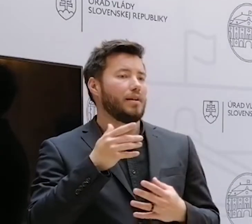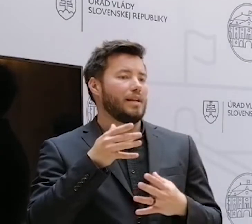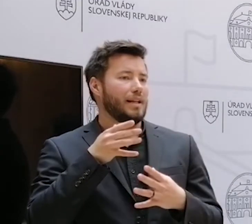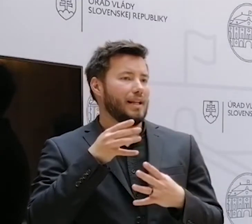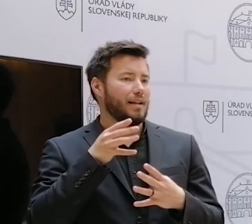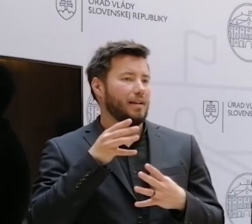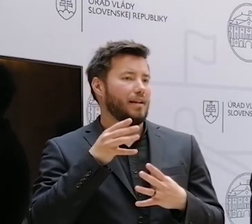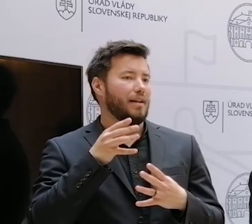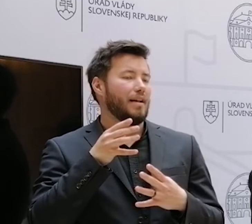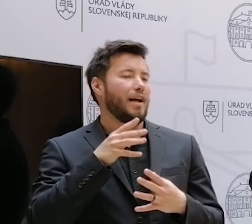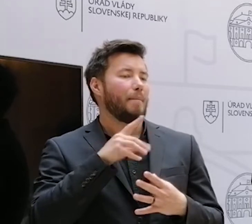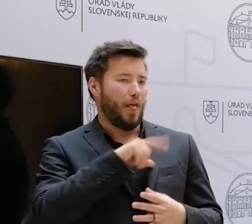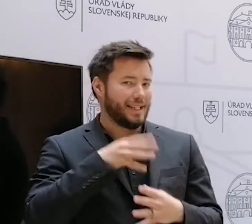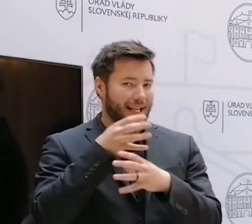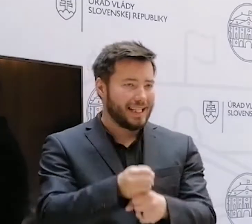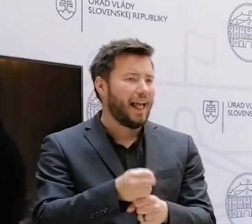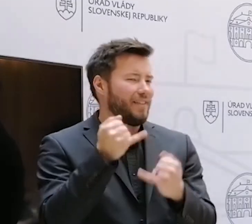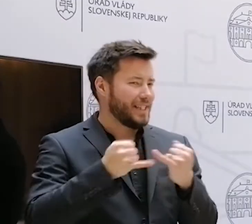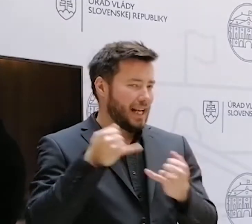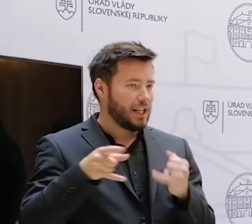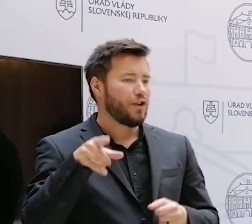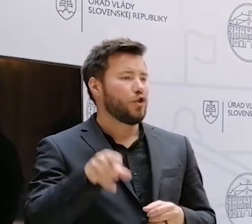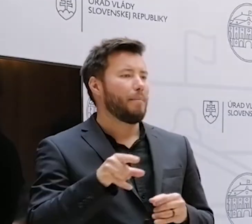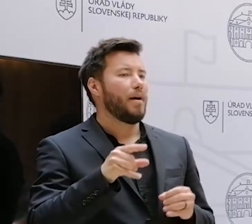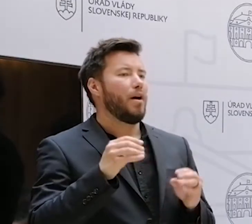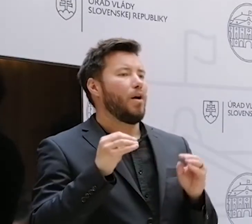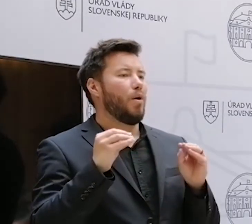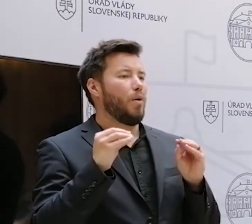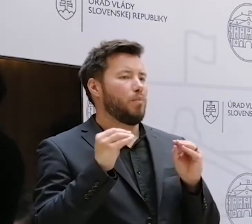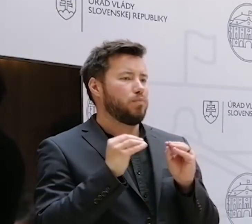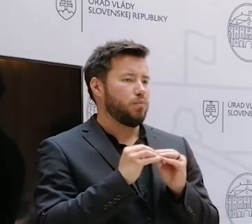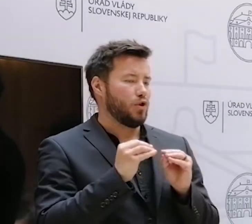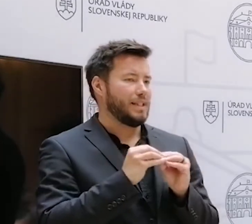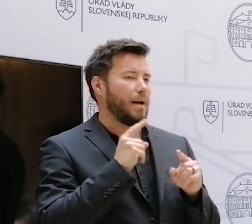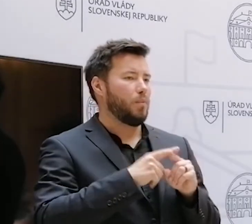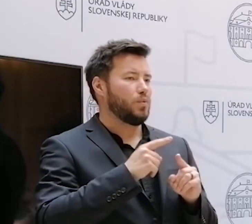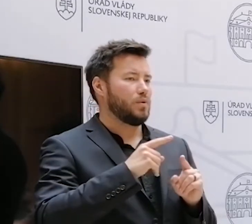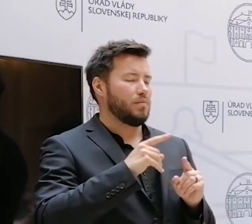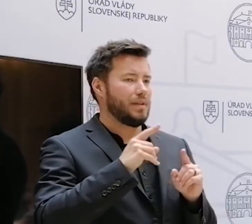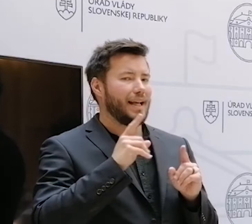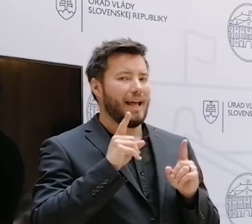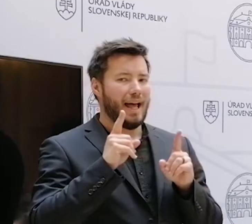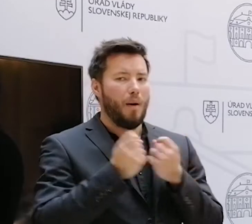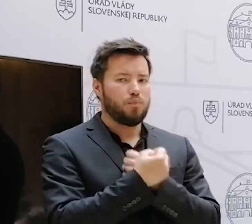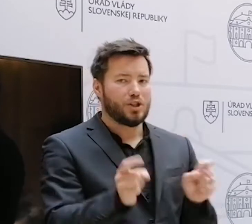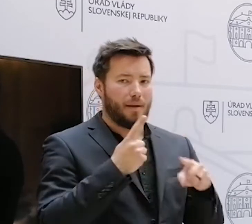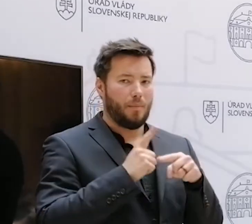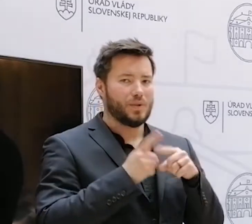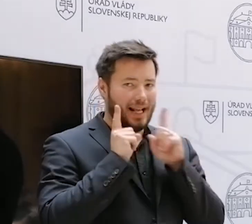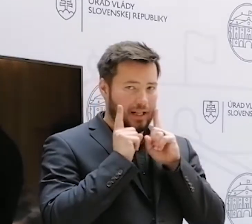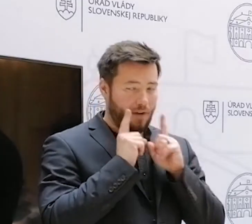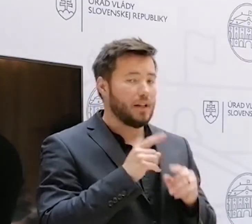ho nezobral do väzby, nechal ho na slobode s obmedzeniami. Máte informácie, možno aj neoficiálne, o tom, že Jan Kaliavský